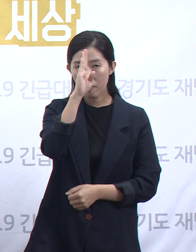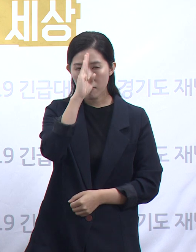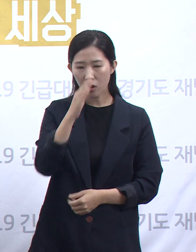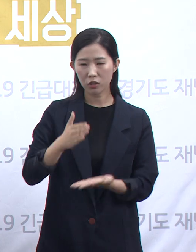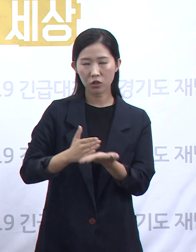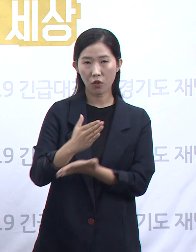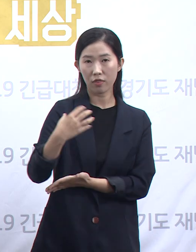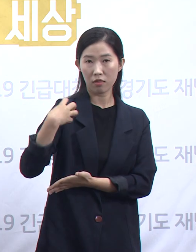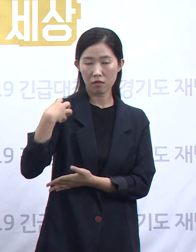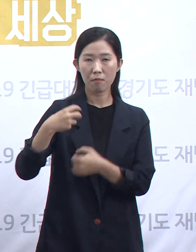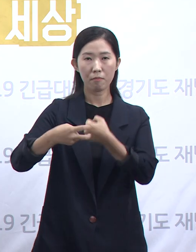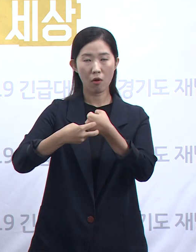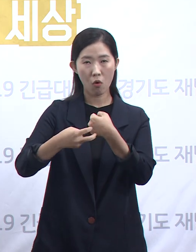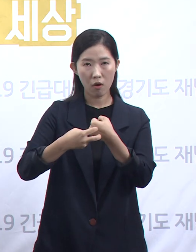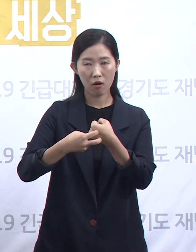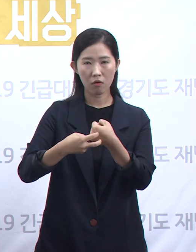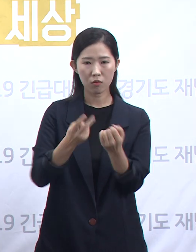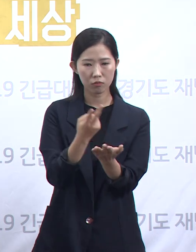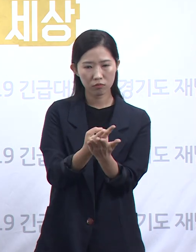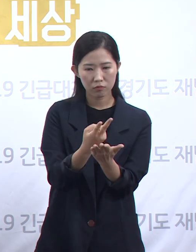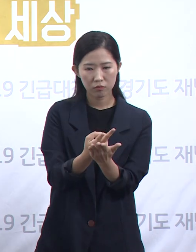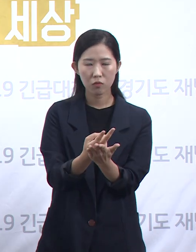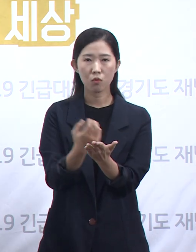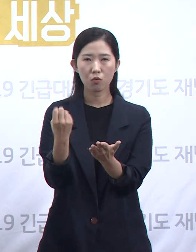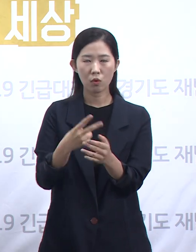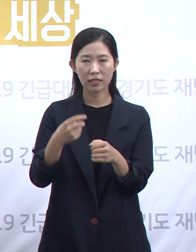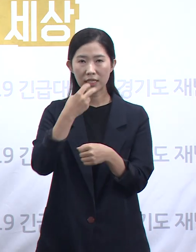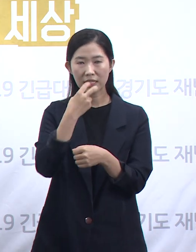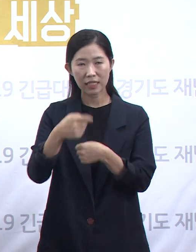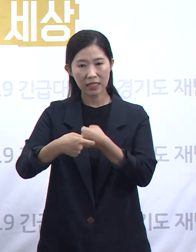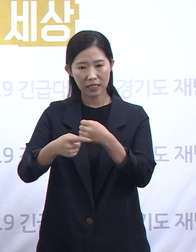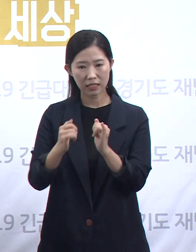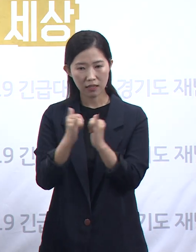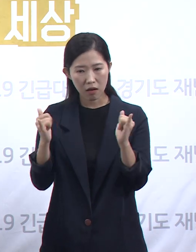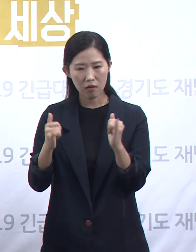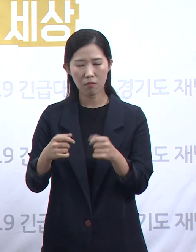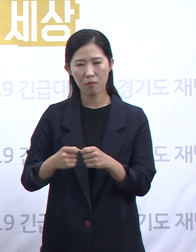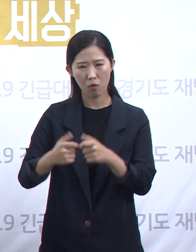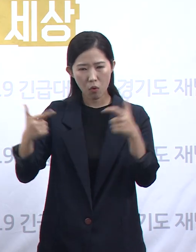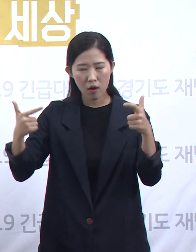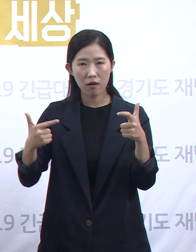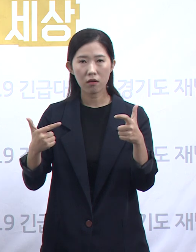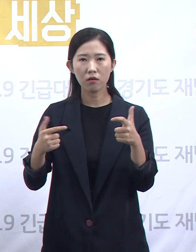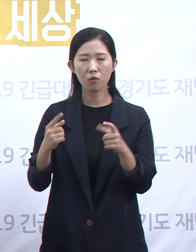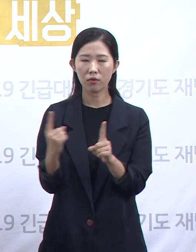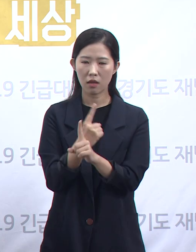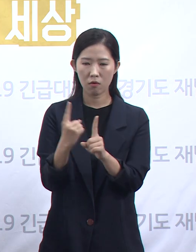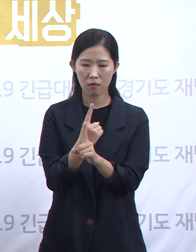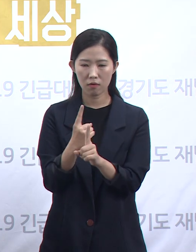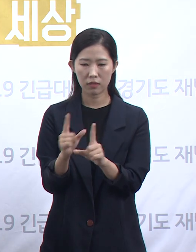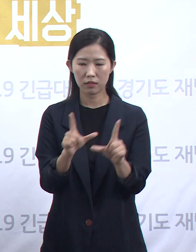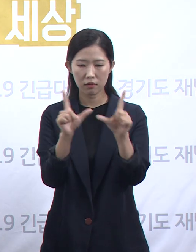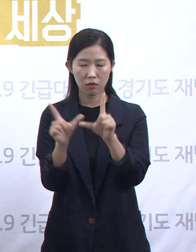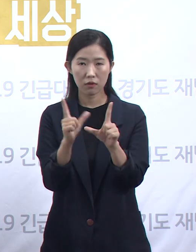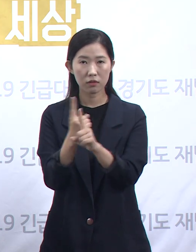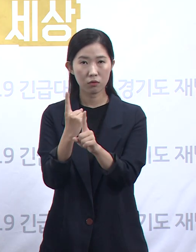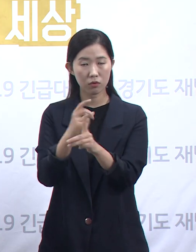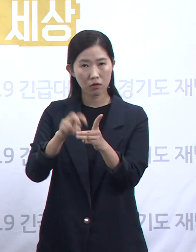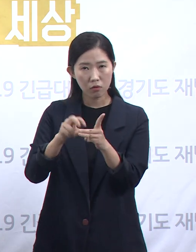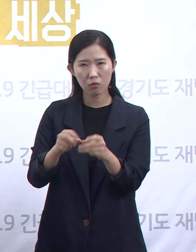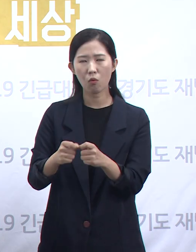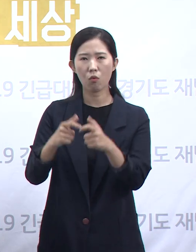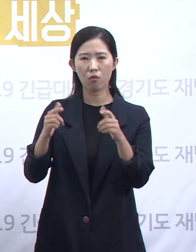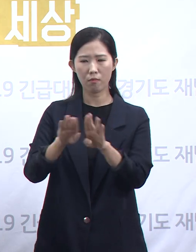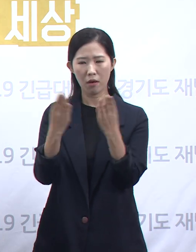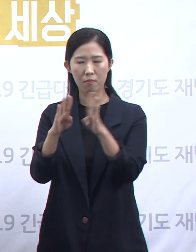생활치료센터를 빠르게 확충해 갔습니다. 불가피하게 발생한 가정대기자는 홈케어 시스템을 통해